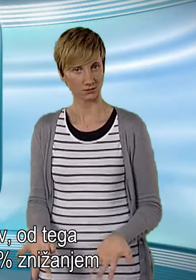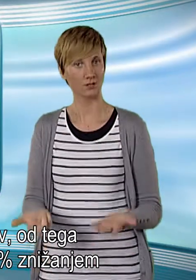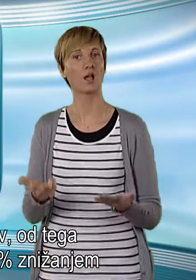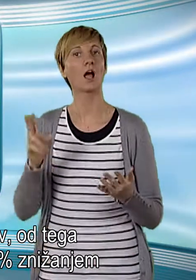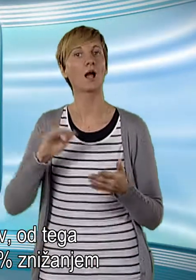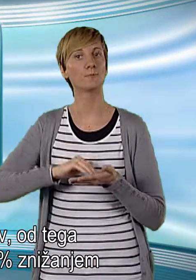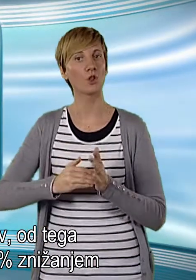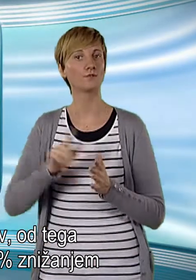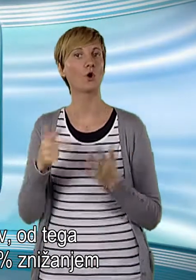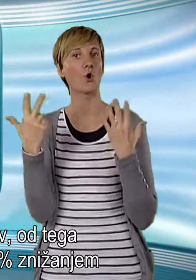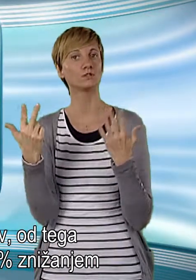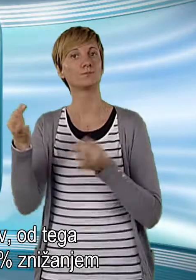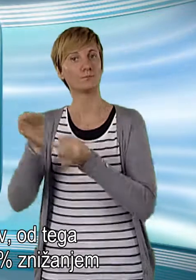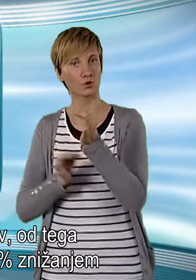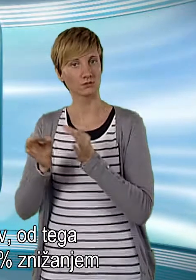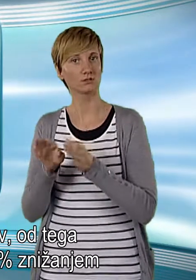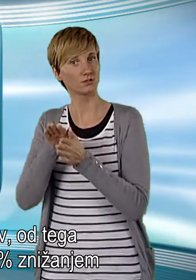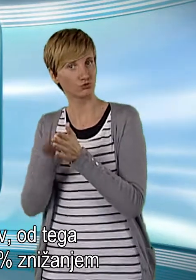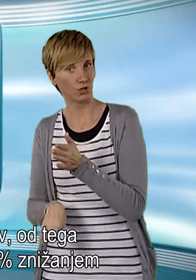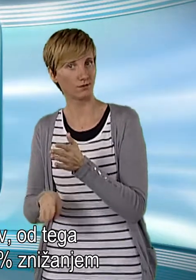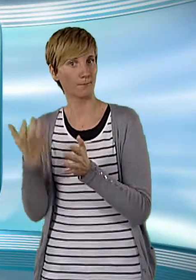plač zaposlenih v javnem sektorju.